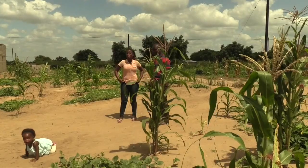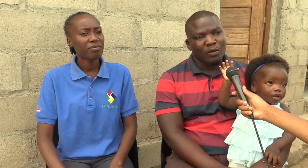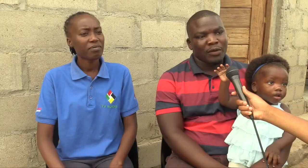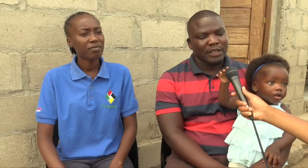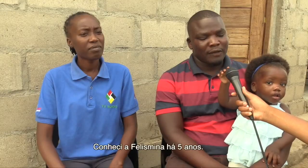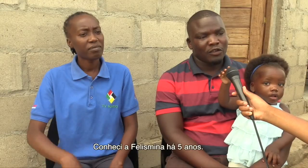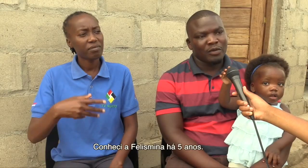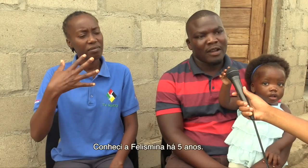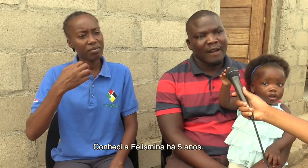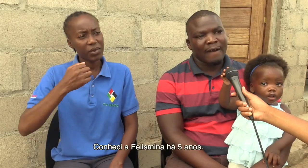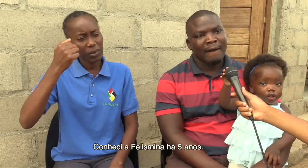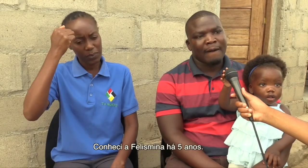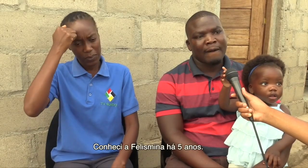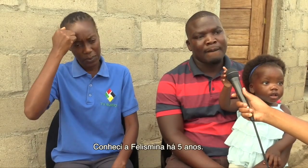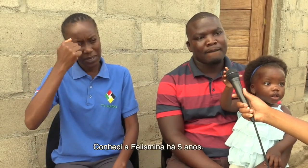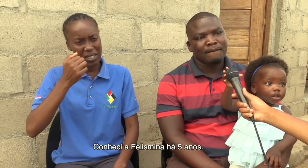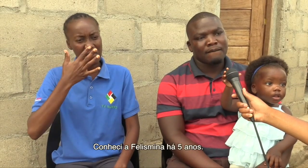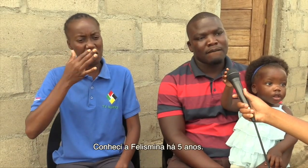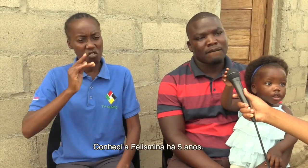Eu comecei a fazer minha palavra